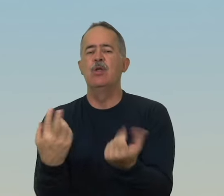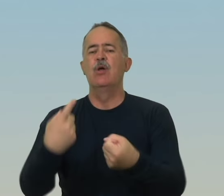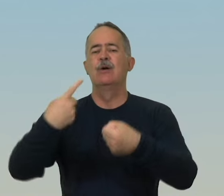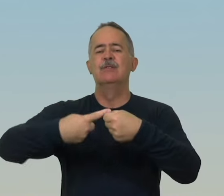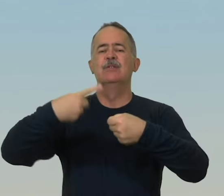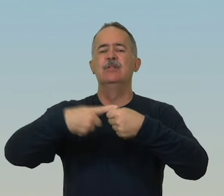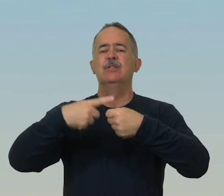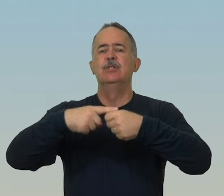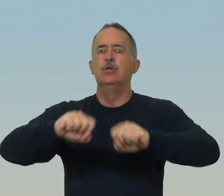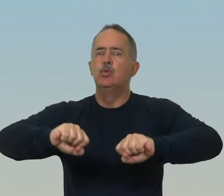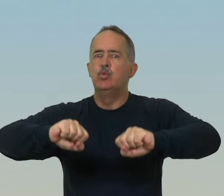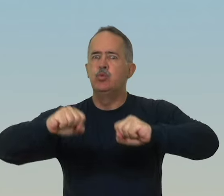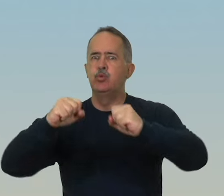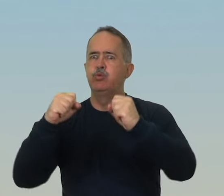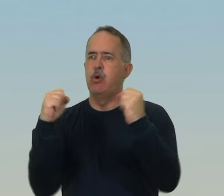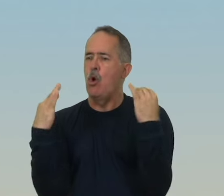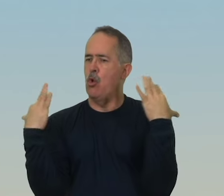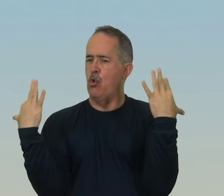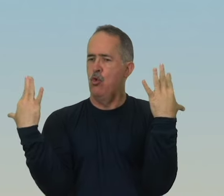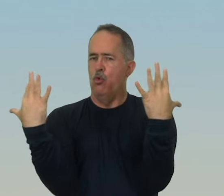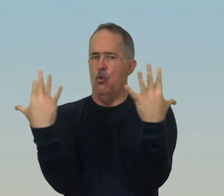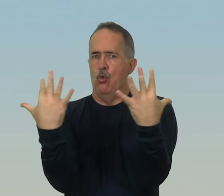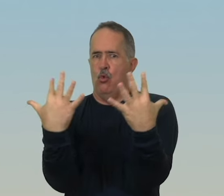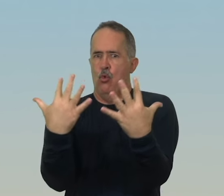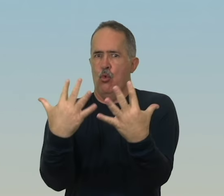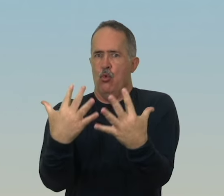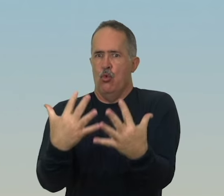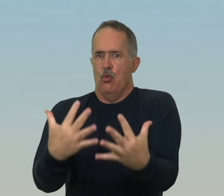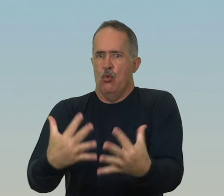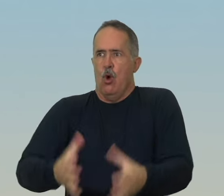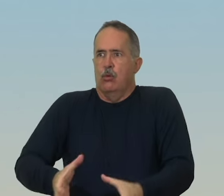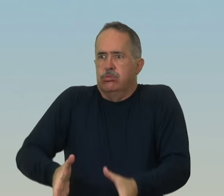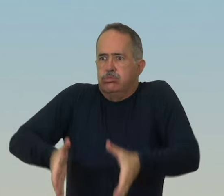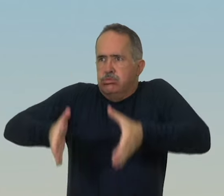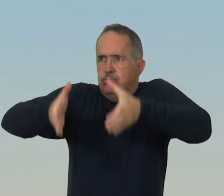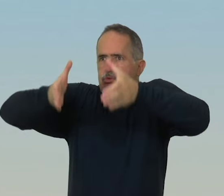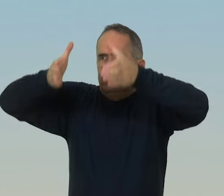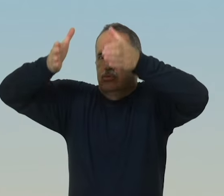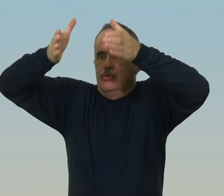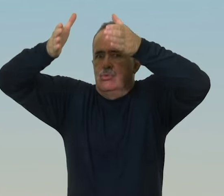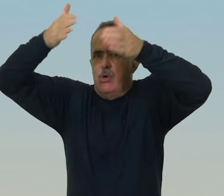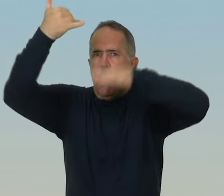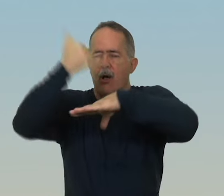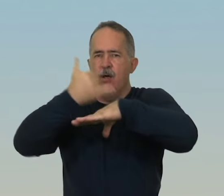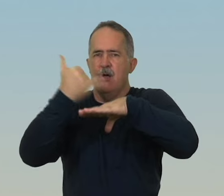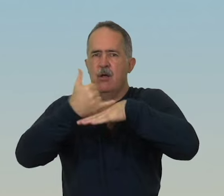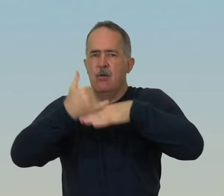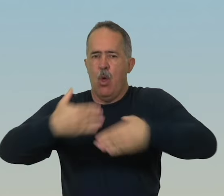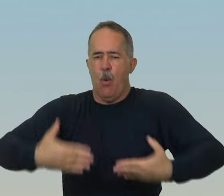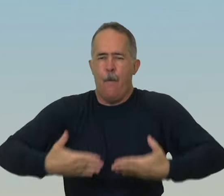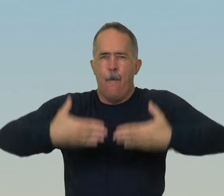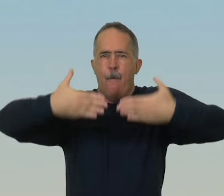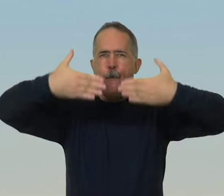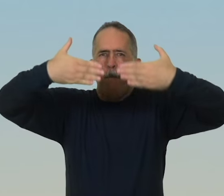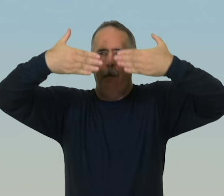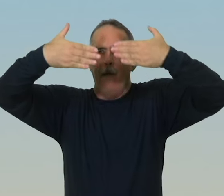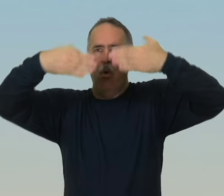fortificada, numa coluna de ferro, num muro de bronze contra todo o mundo,